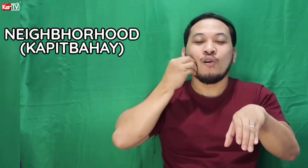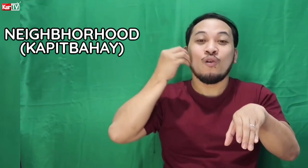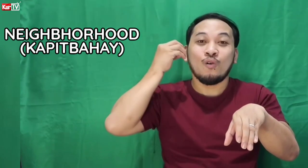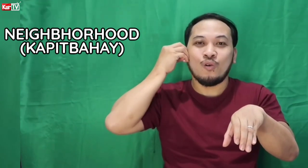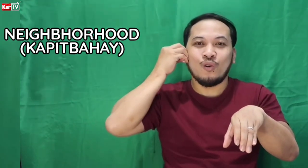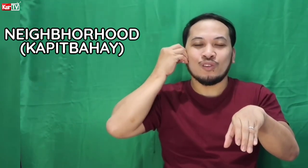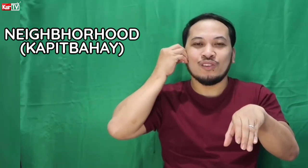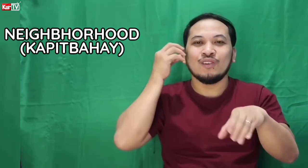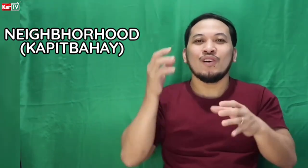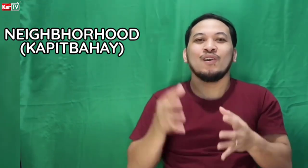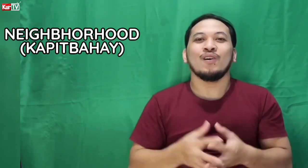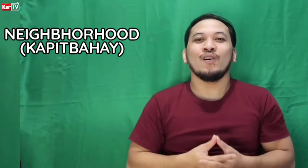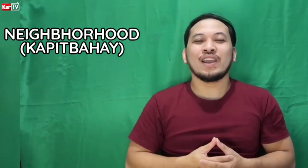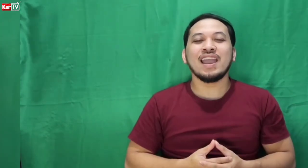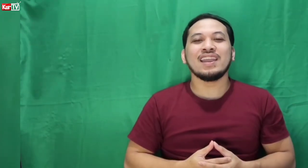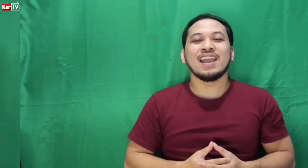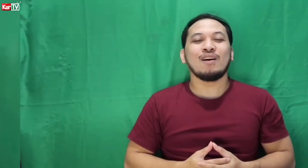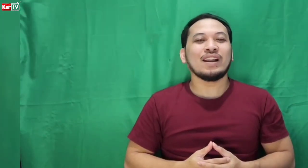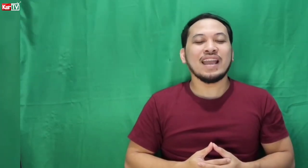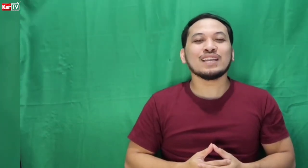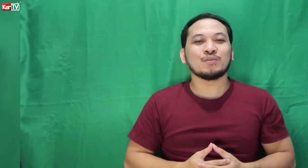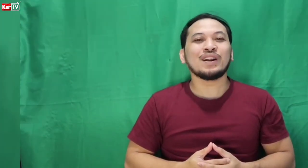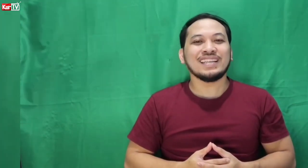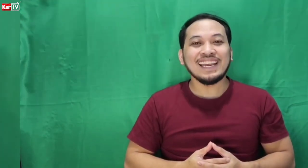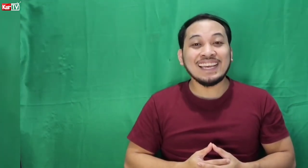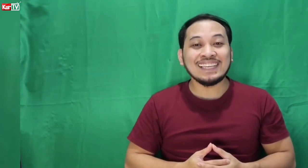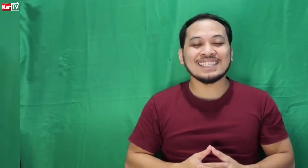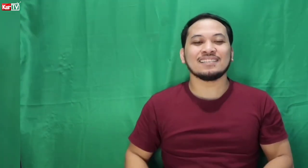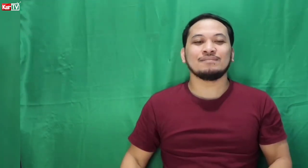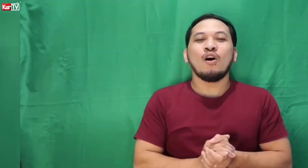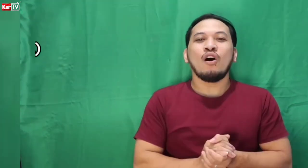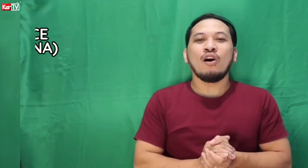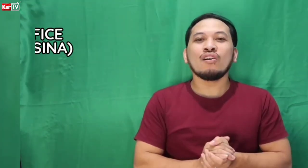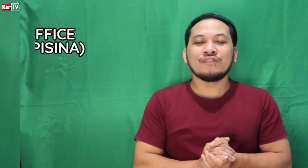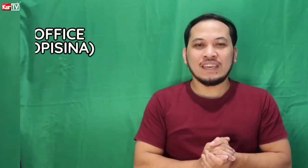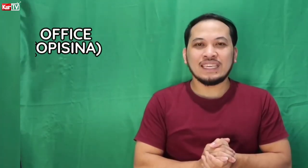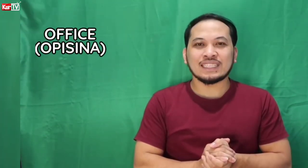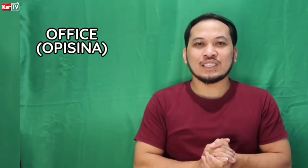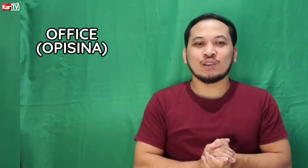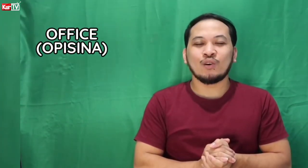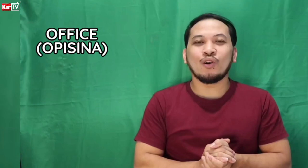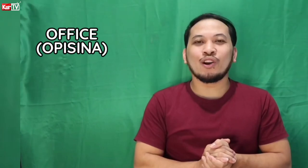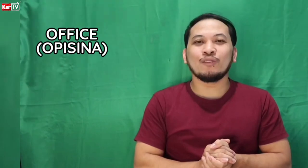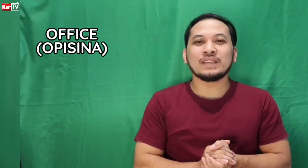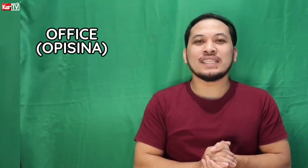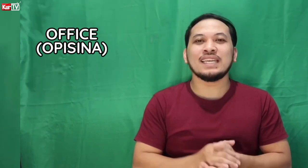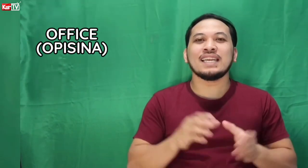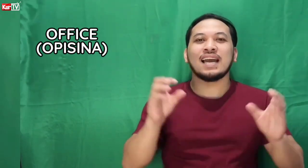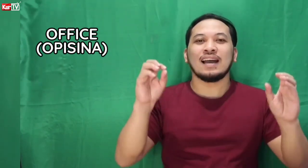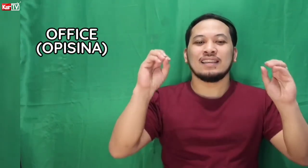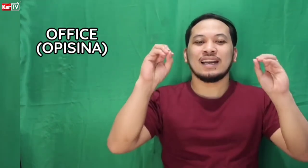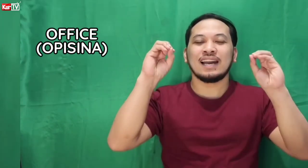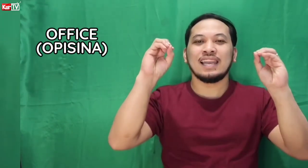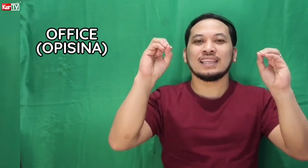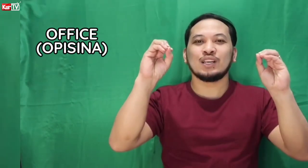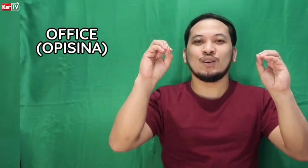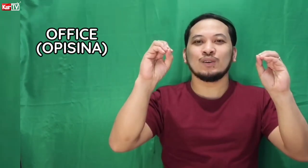Neighborhood. Okay. Our next word is office or opisina. Naka letter O